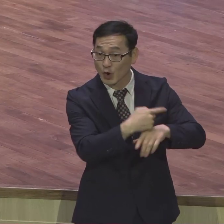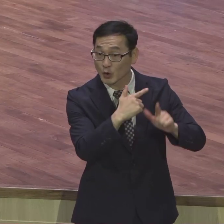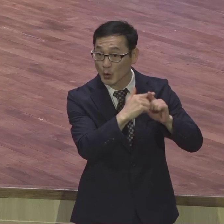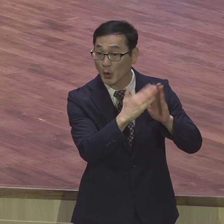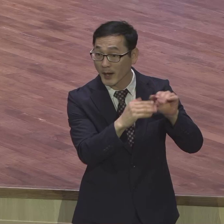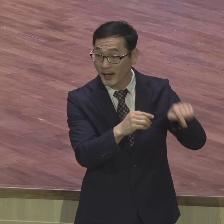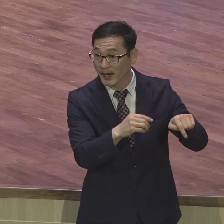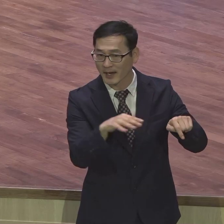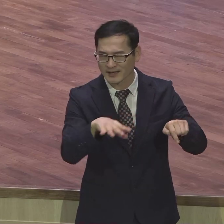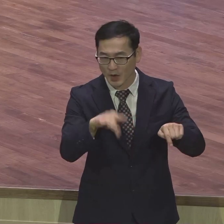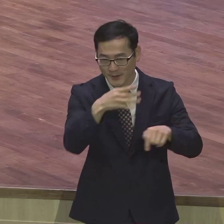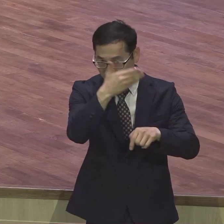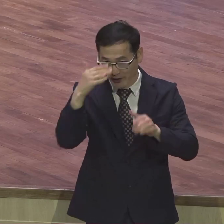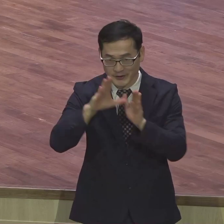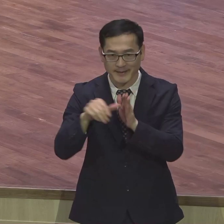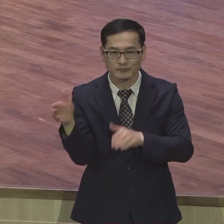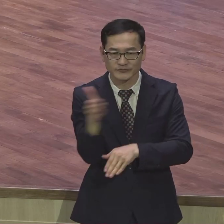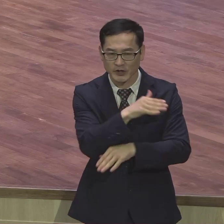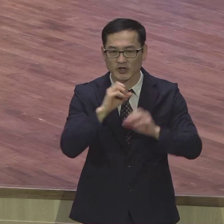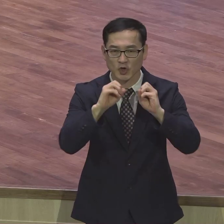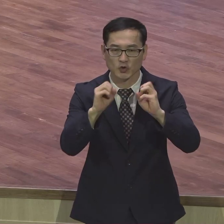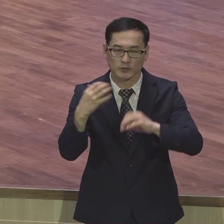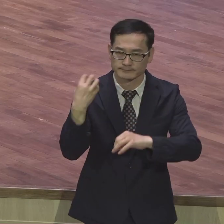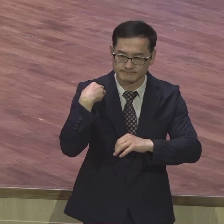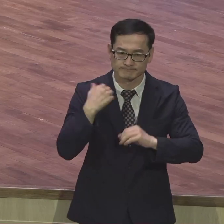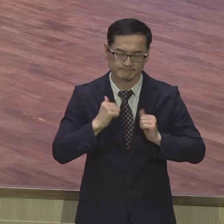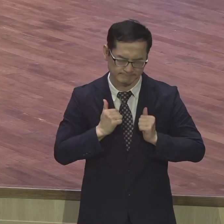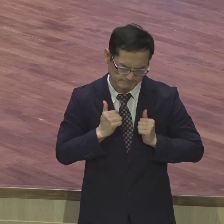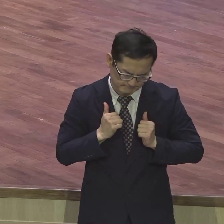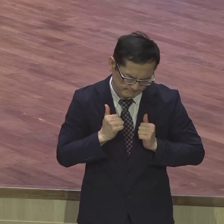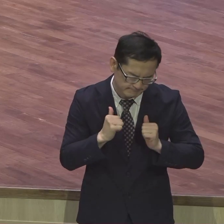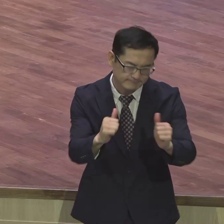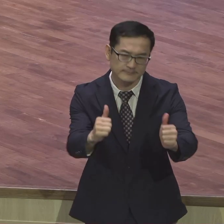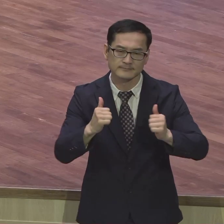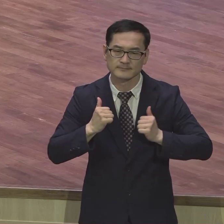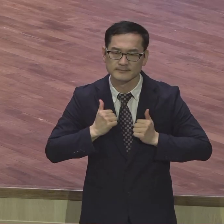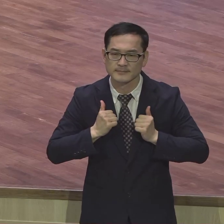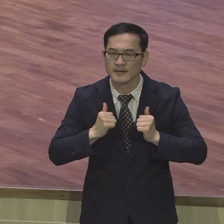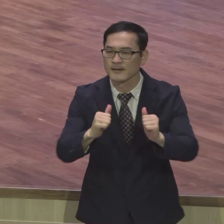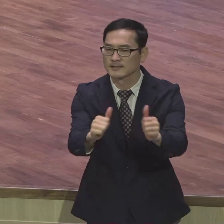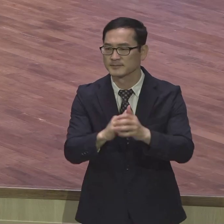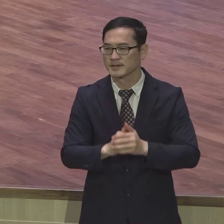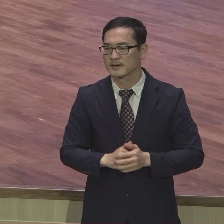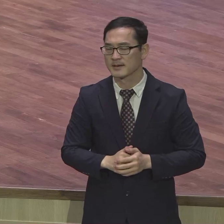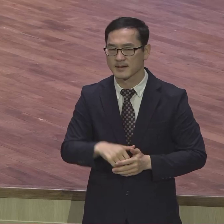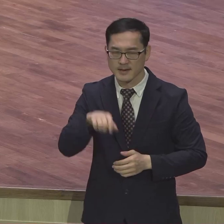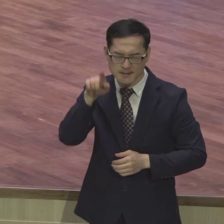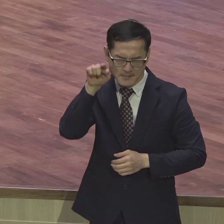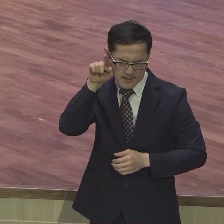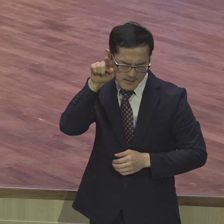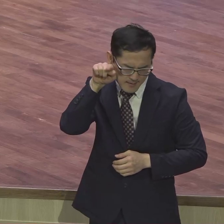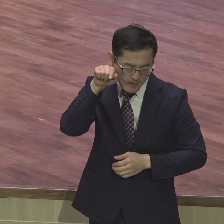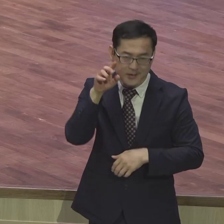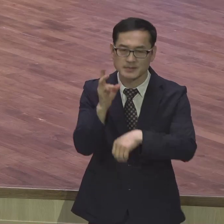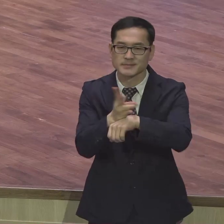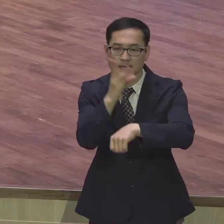전도자 인생을 살았어요. 오직 전도, 잔학교나 전도, 그야말로 24시 모든